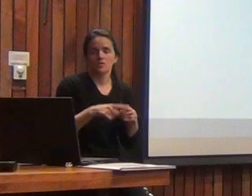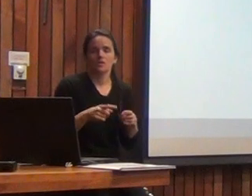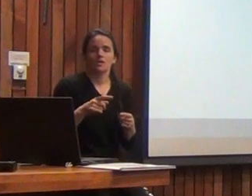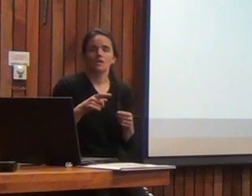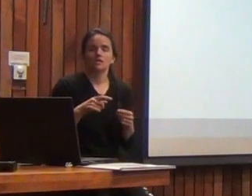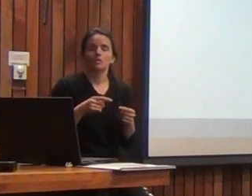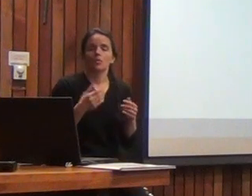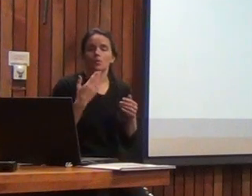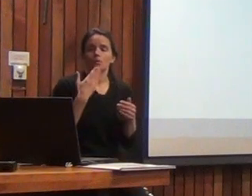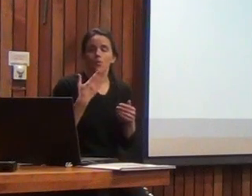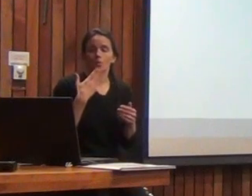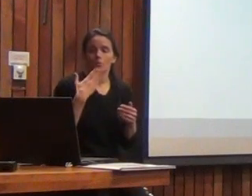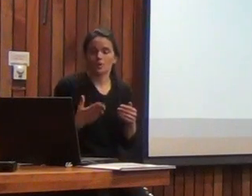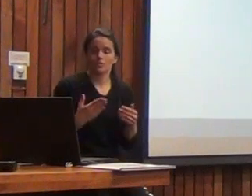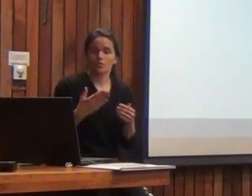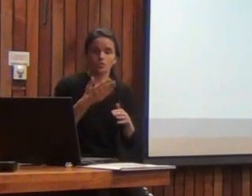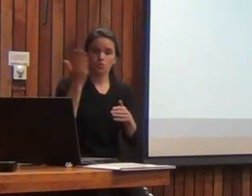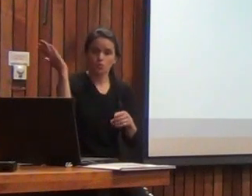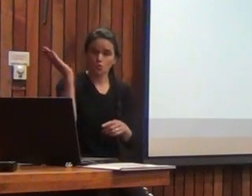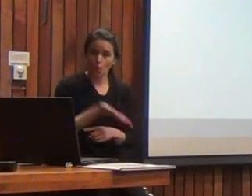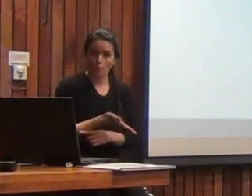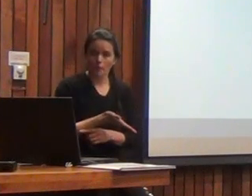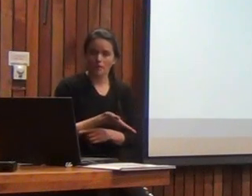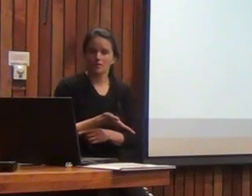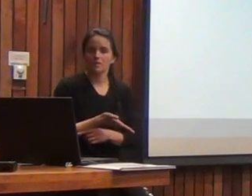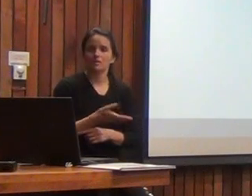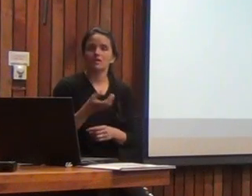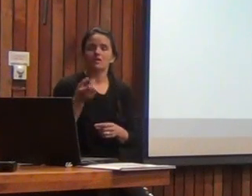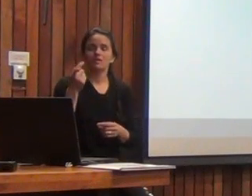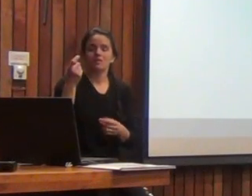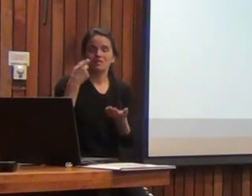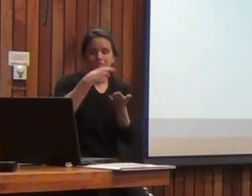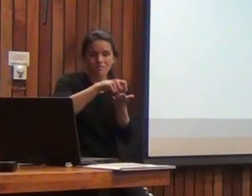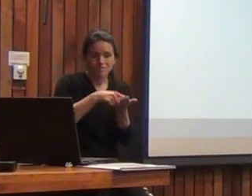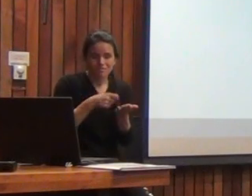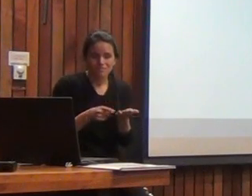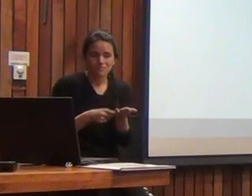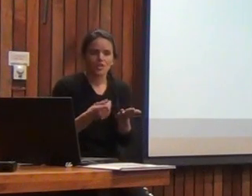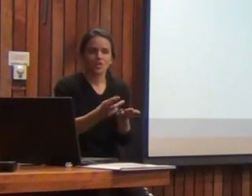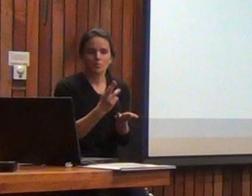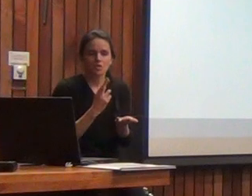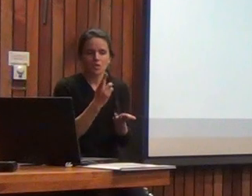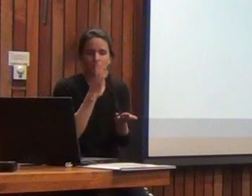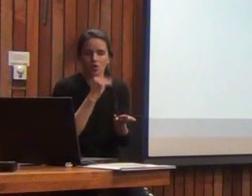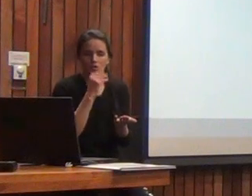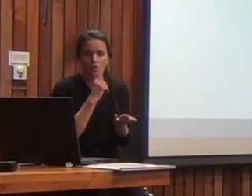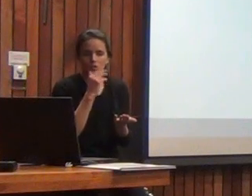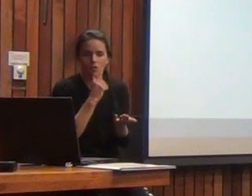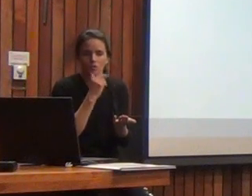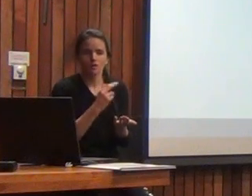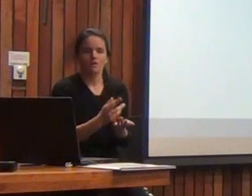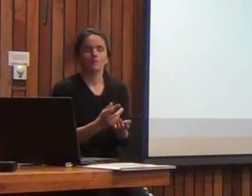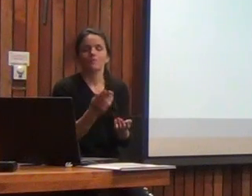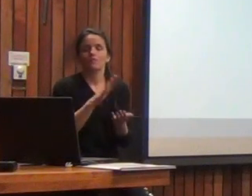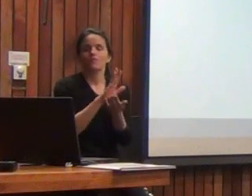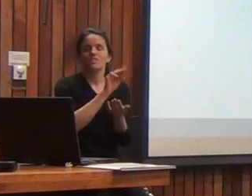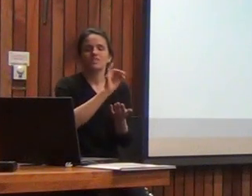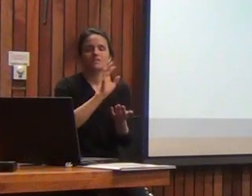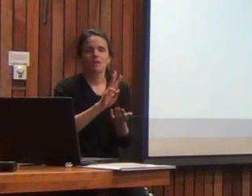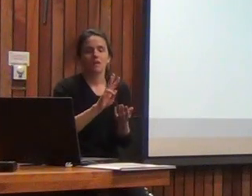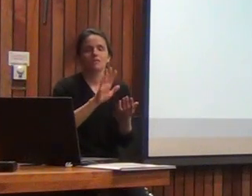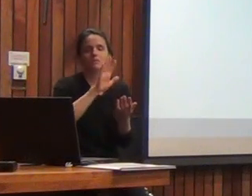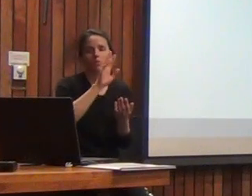criterios de suspensión son más cortos en el BISC3 yo apuesto que todos ustedes contaban ¿verdad? uno dos tres